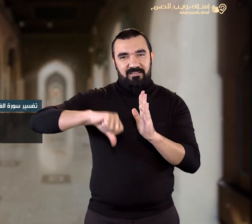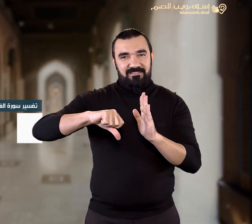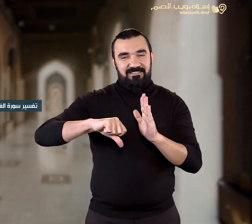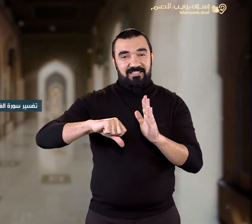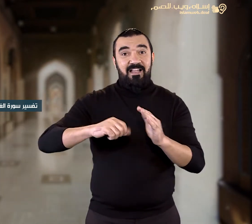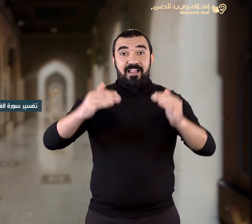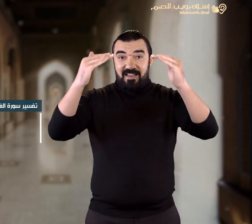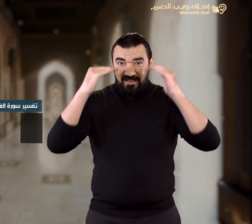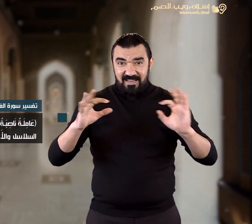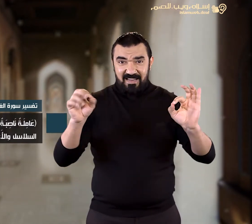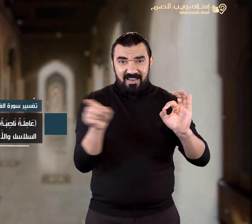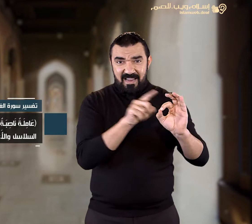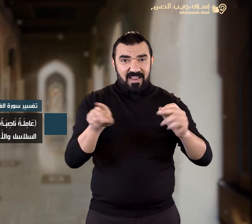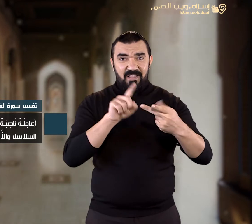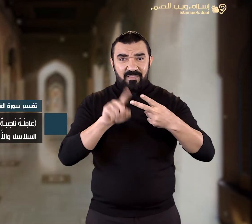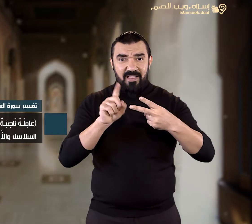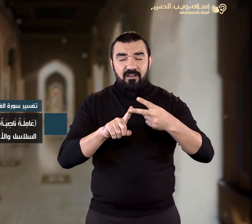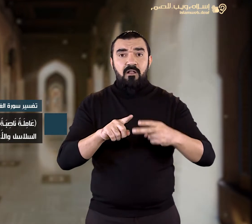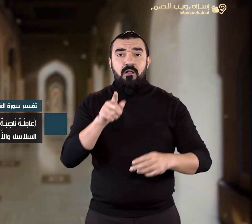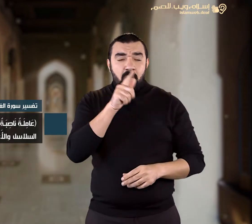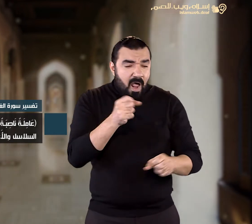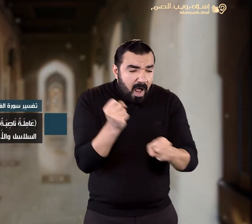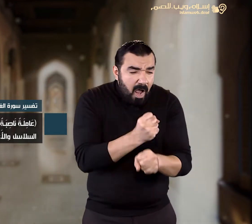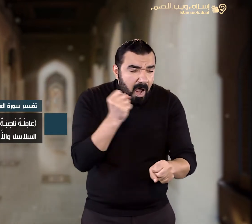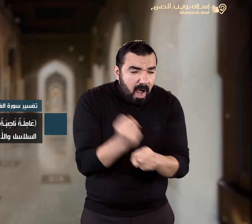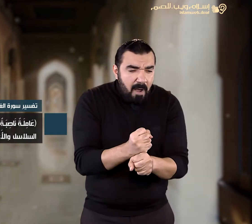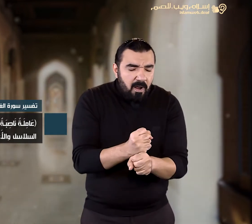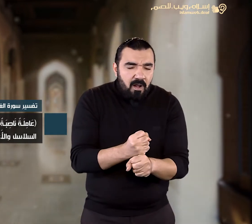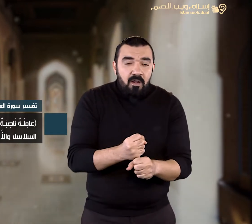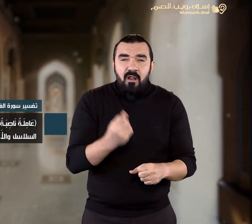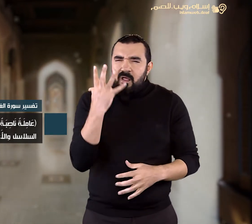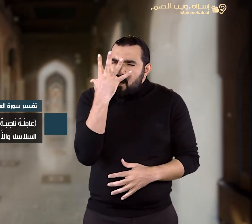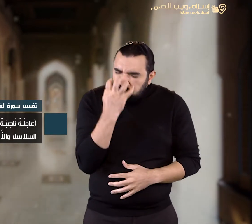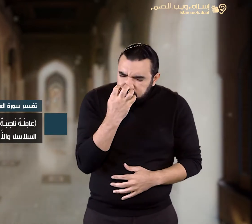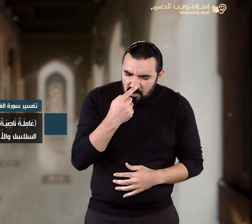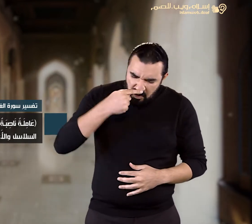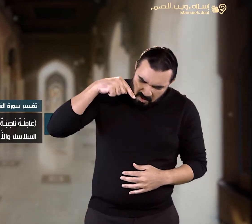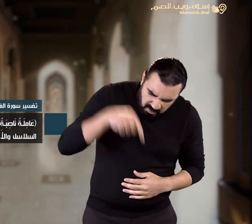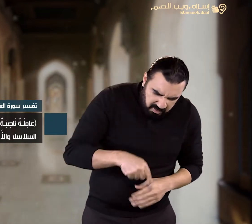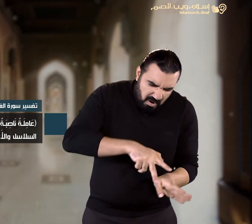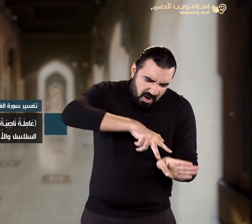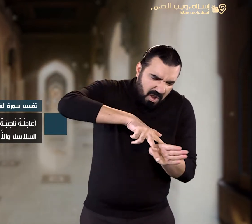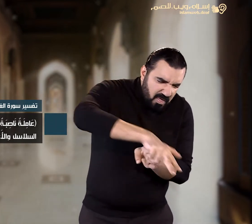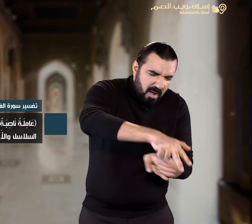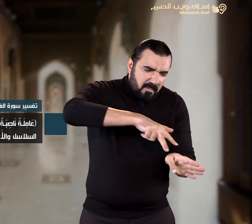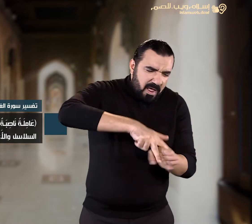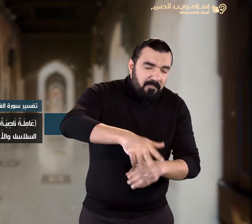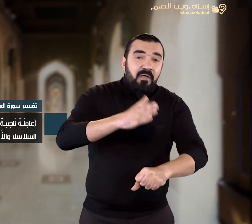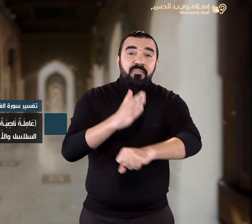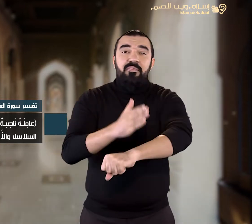عاملة ناصبة أي تعمل في النار عملا شاقا تتعب فيه